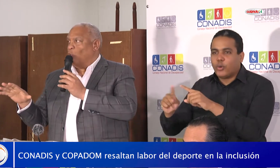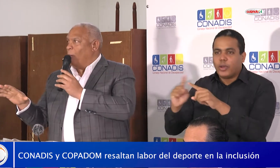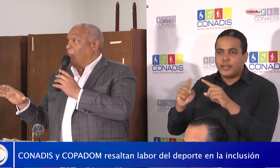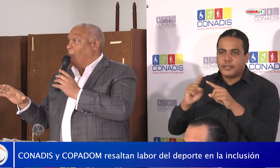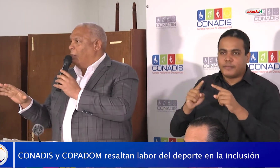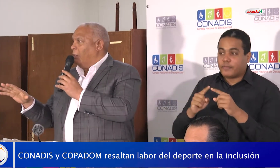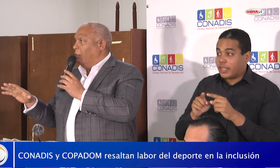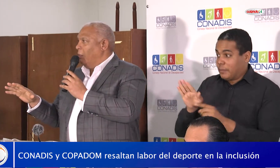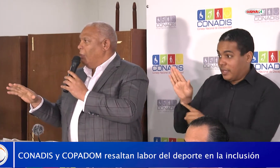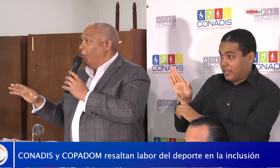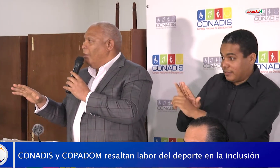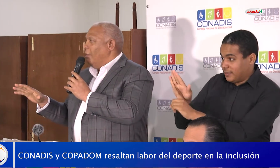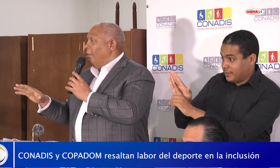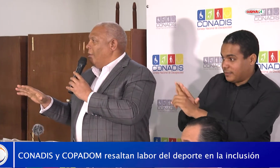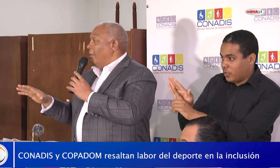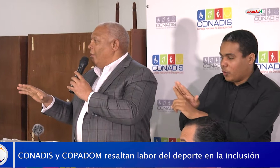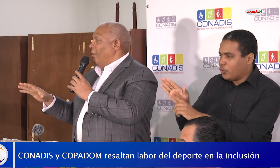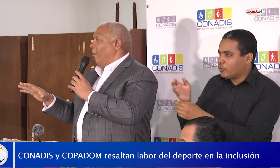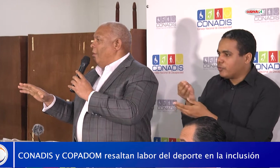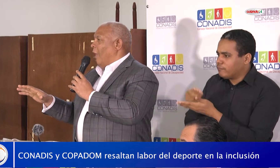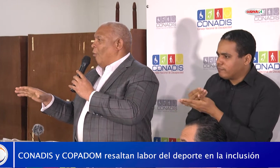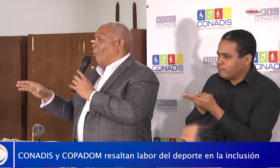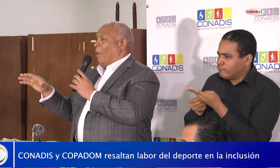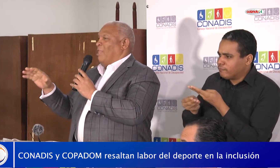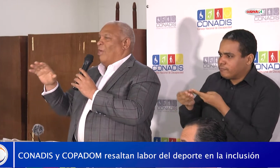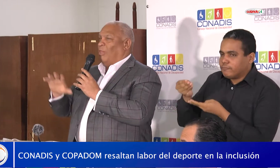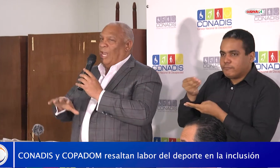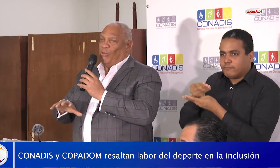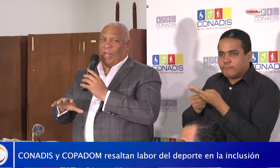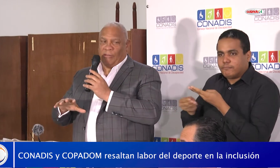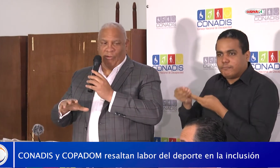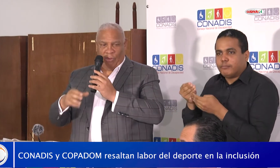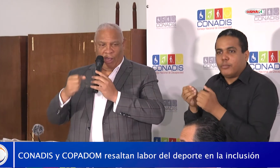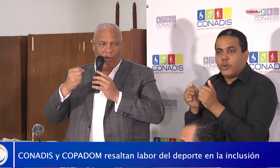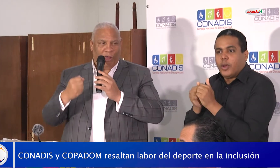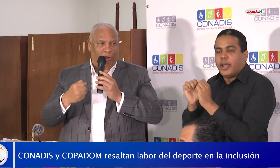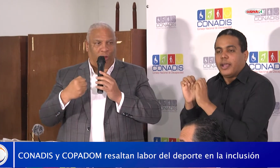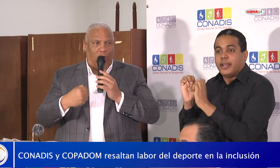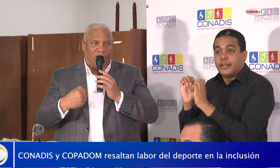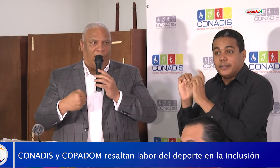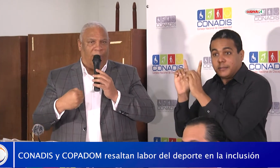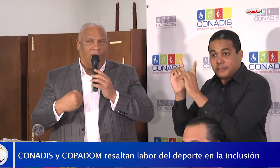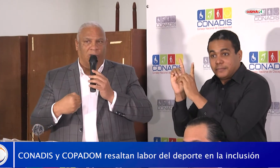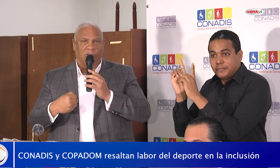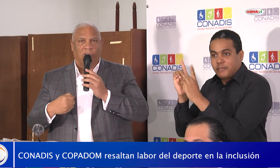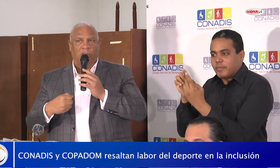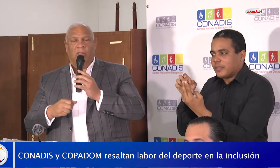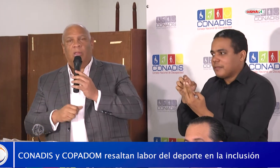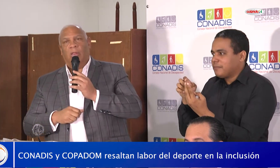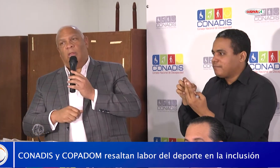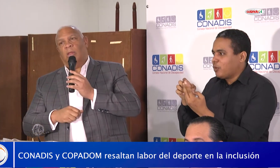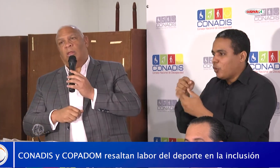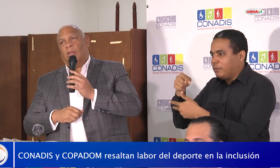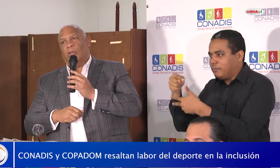pero que económicamente, acompañado de la educación, que con estos dos elementos,